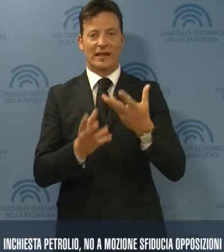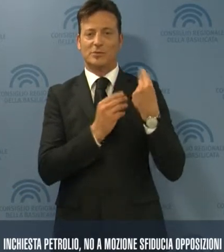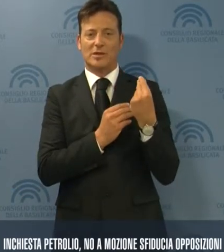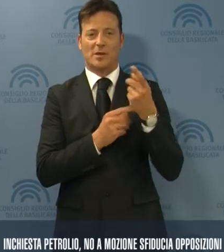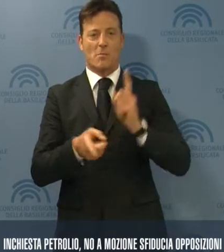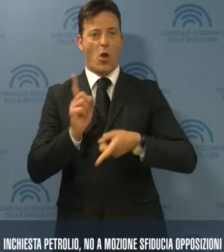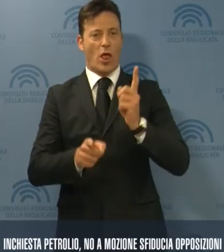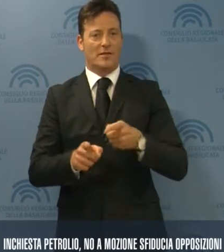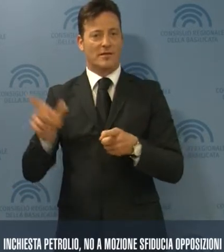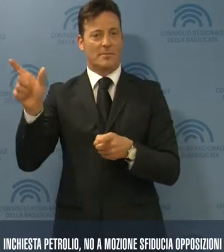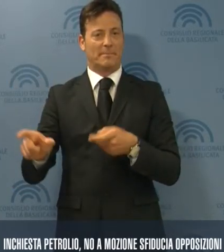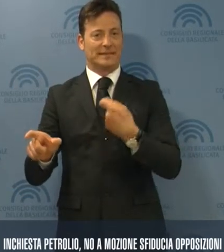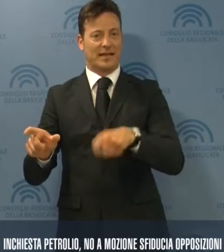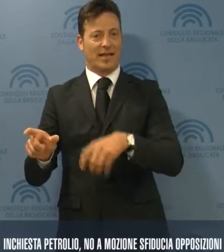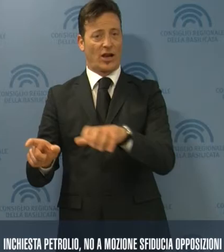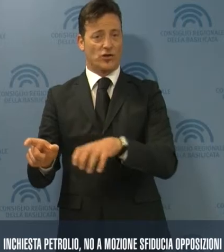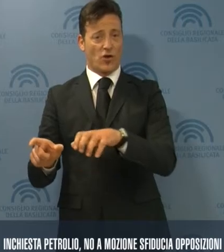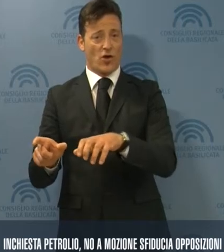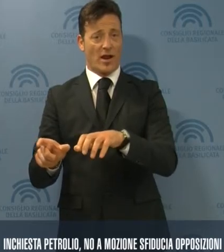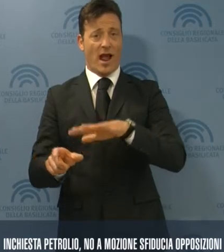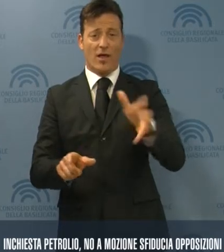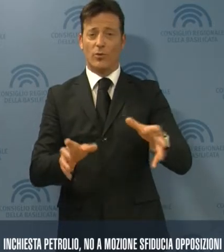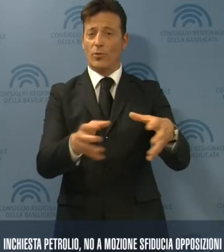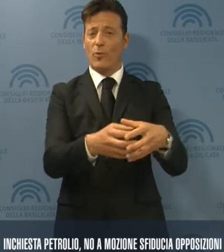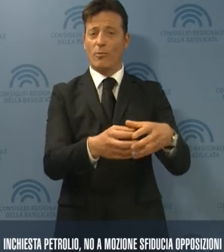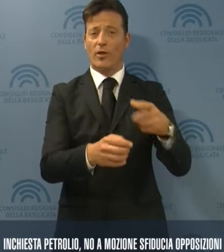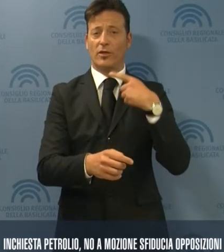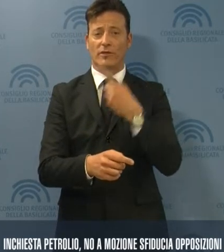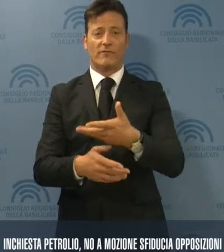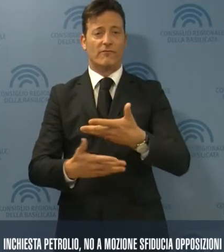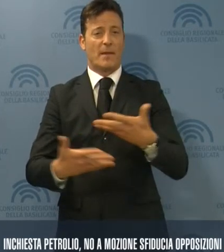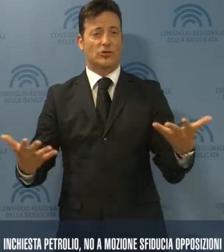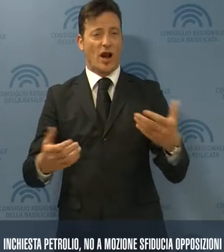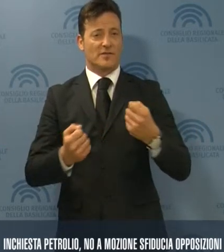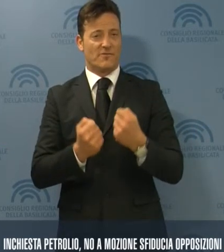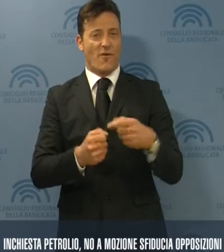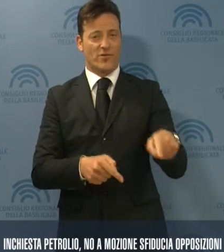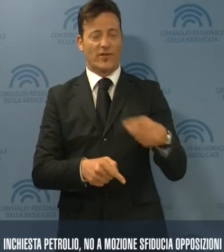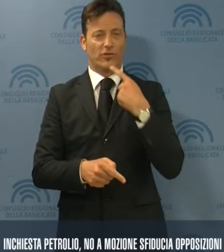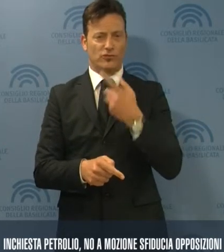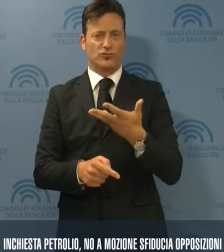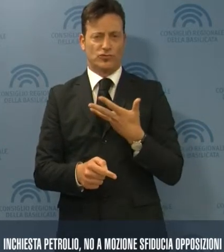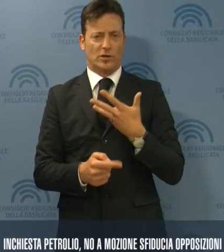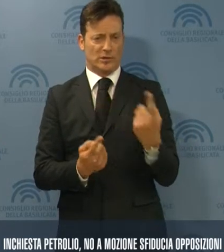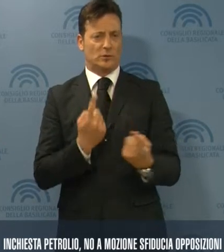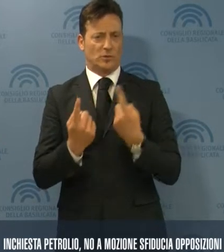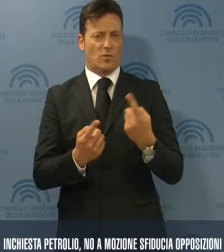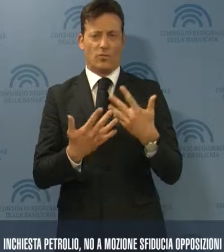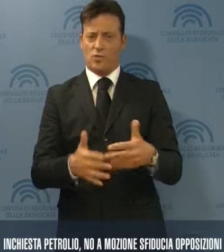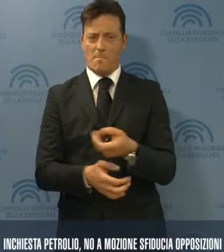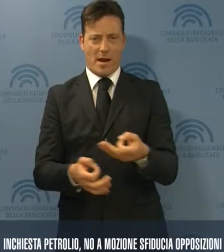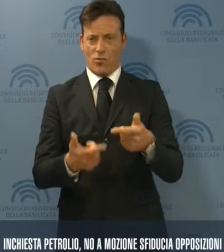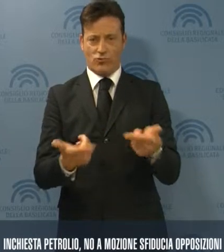politiche del Presidente della Regione. Dall'altro le forze di maggioranza, pur ammettendo che qualcosa non ha